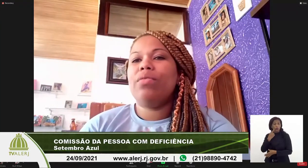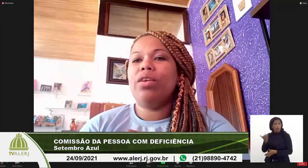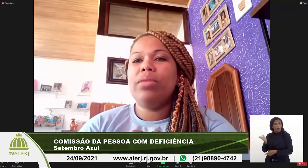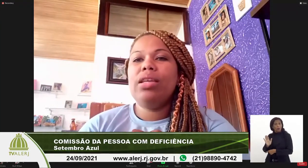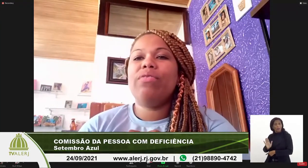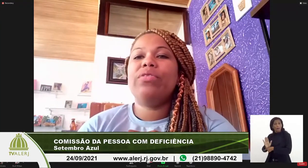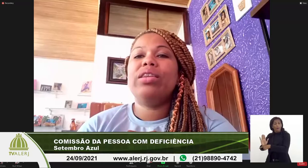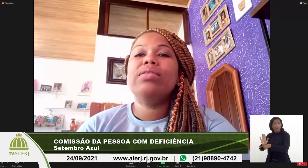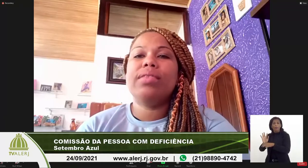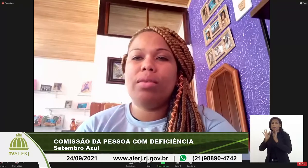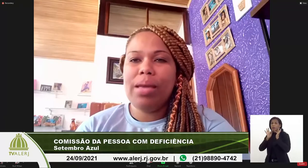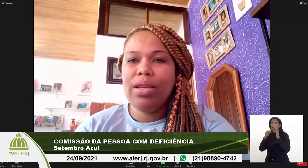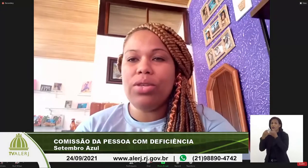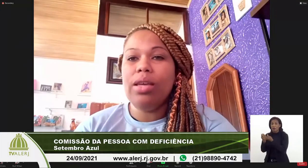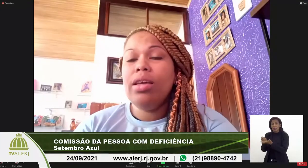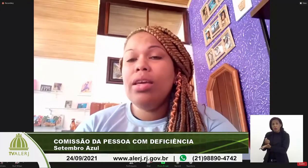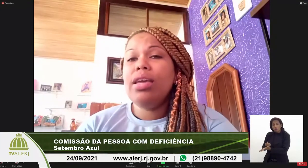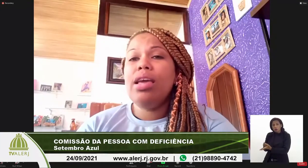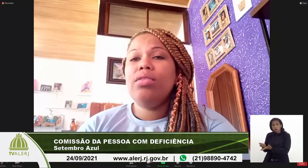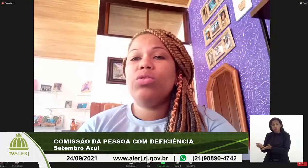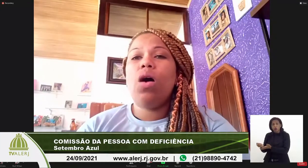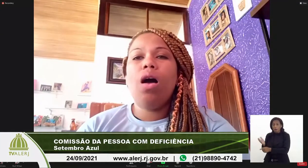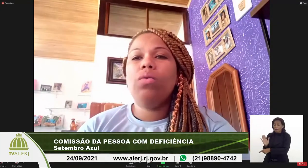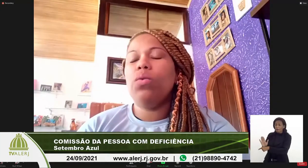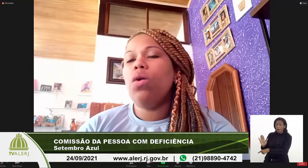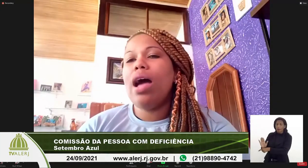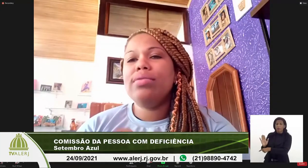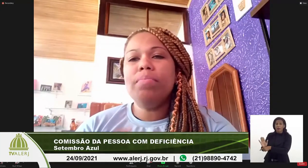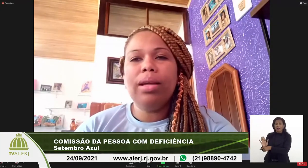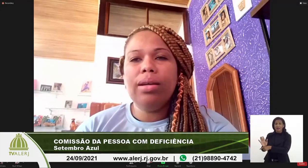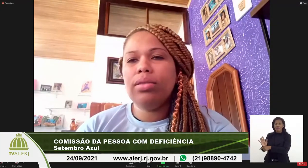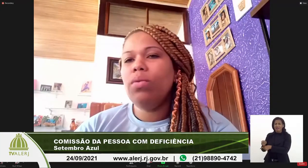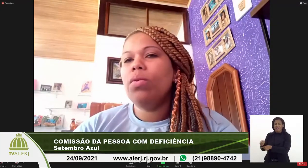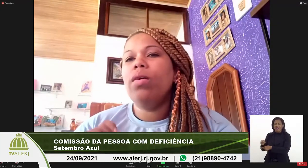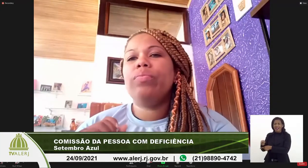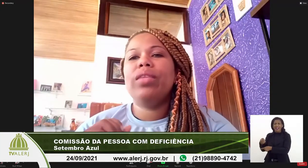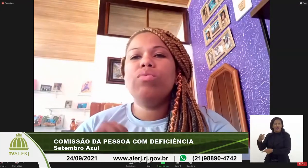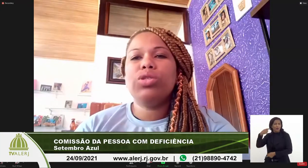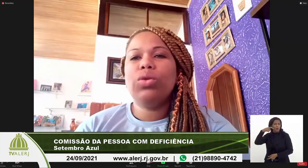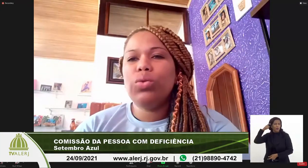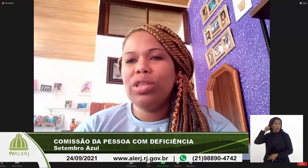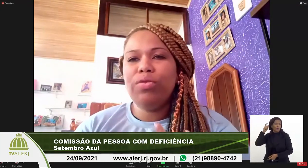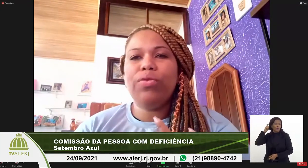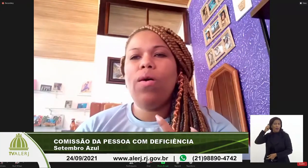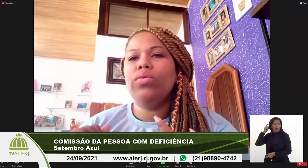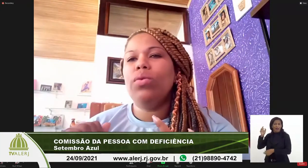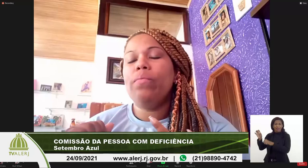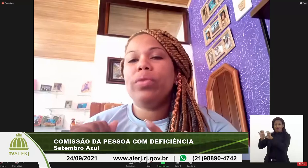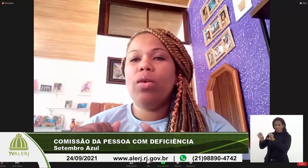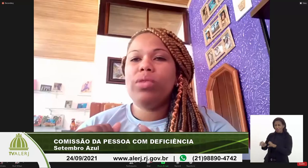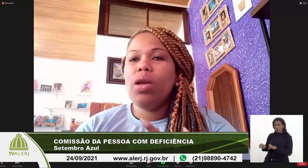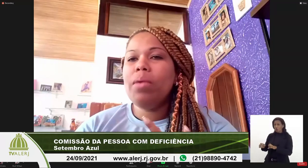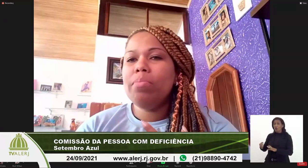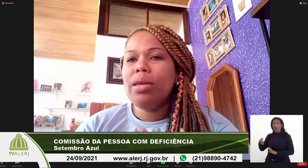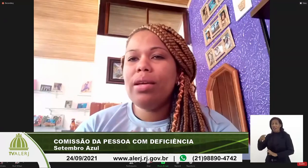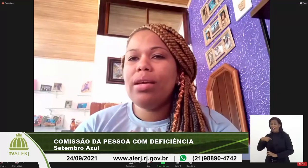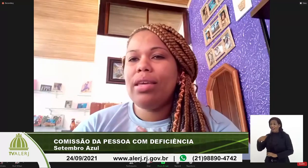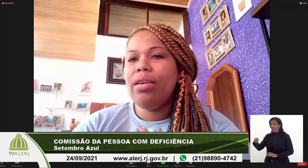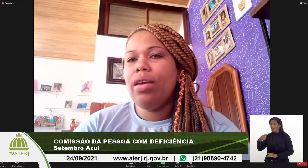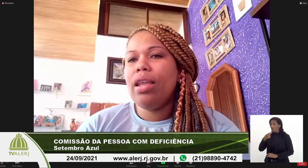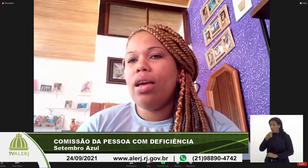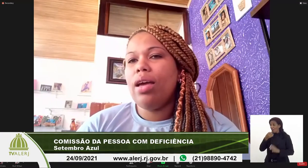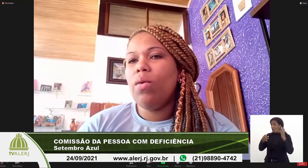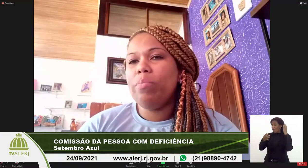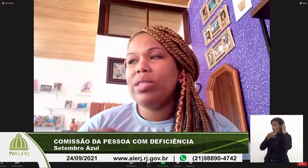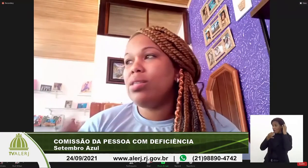pela família financeiramente, e eles logo as implantam, dão estrutura de fono. Eu tenho uma amiga